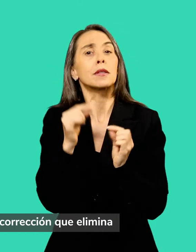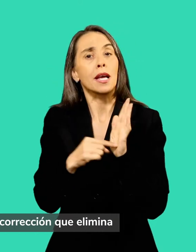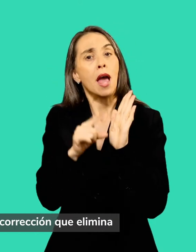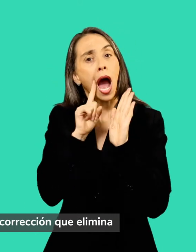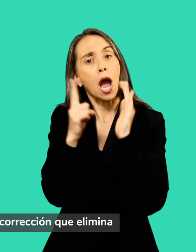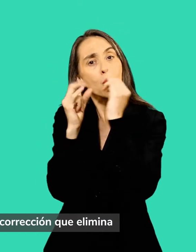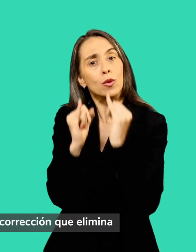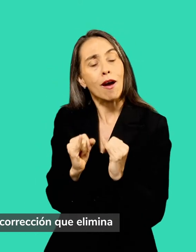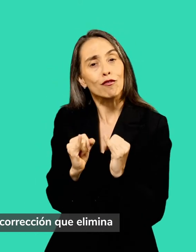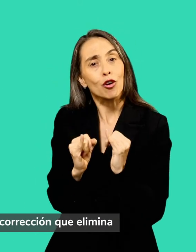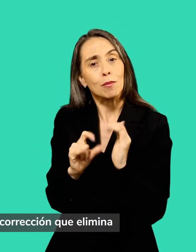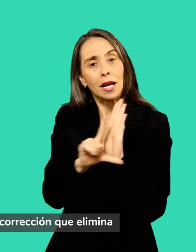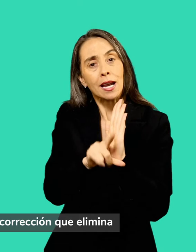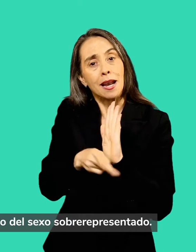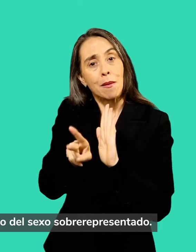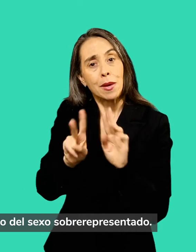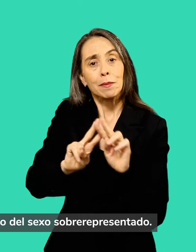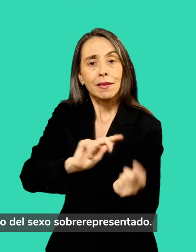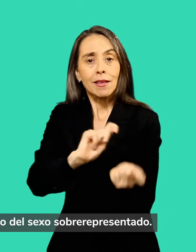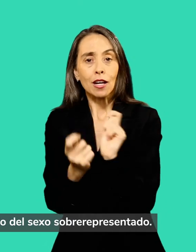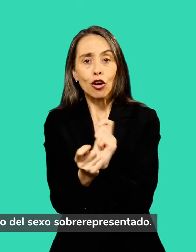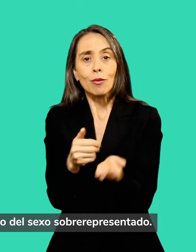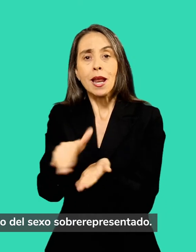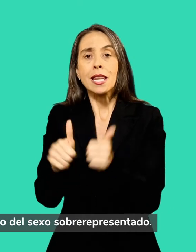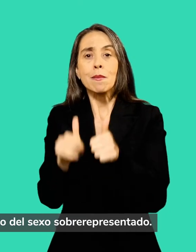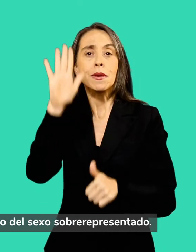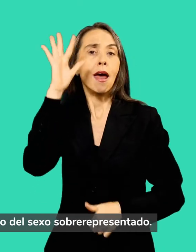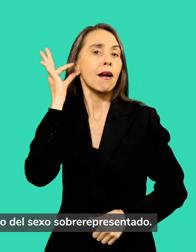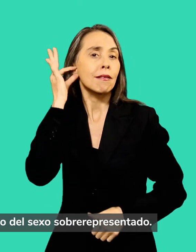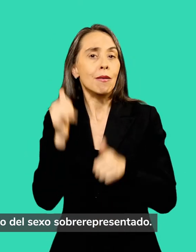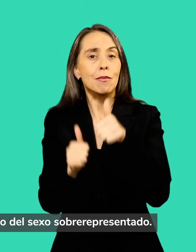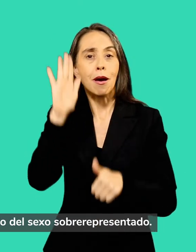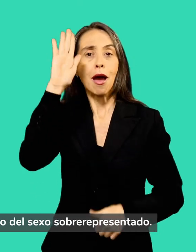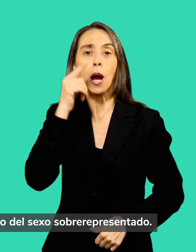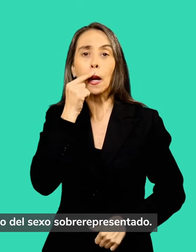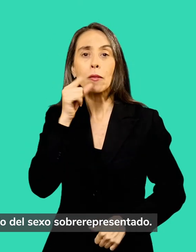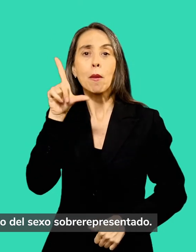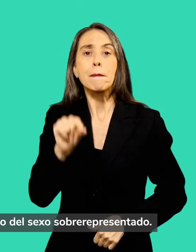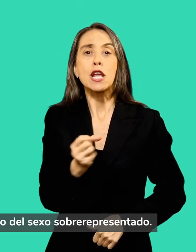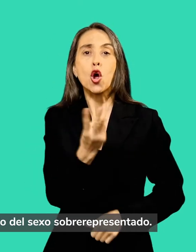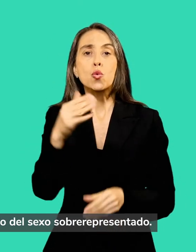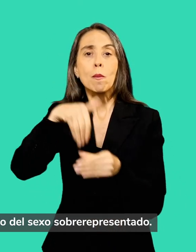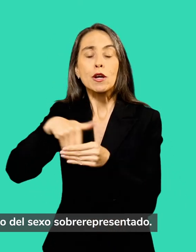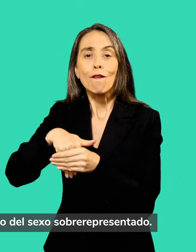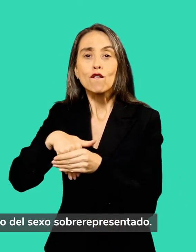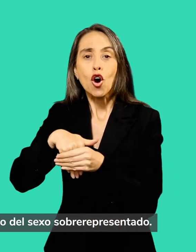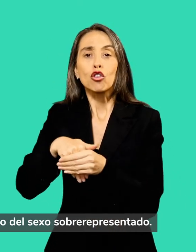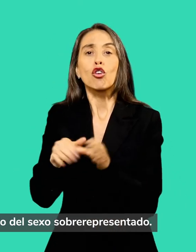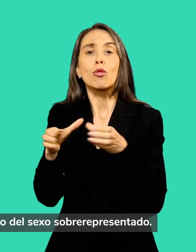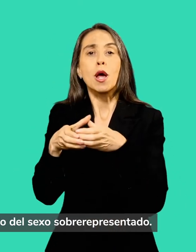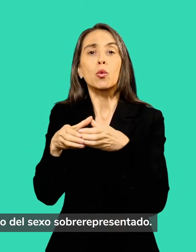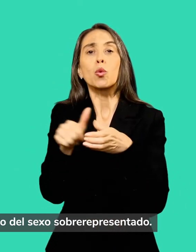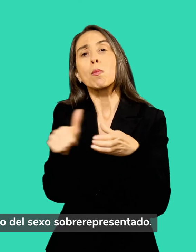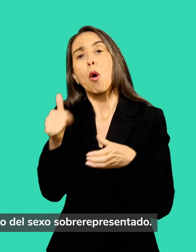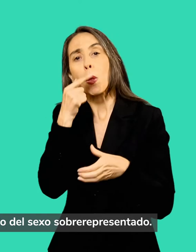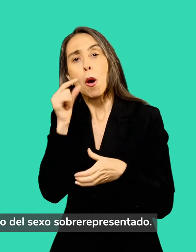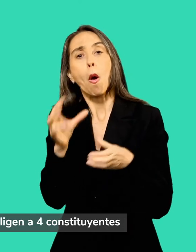de corrección que elimina a la candidata o candidato menos votado del sexo sobre representado. Por